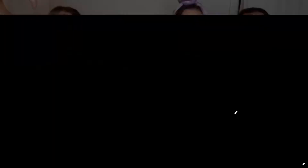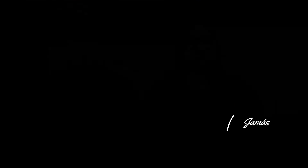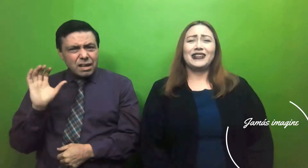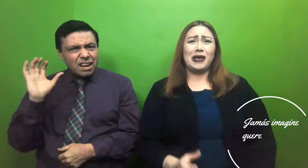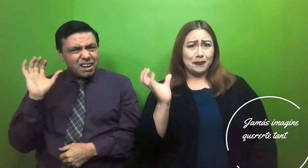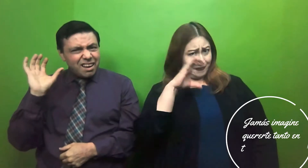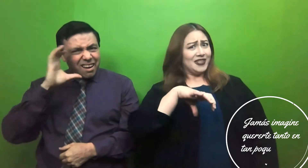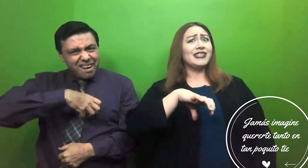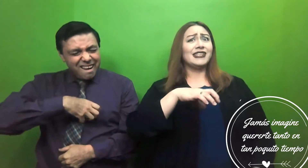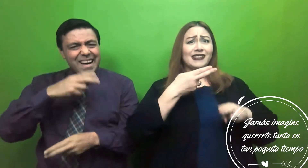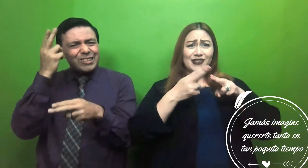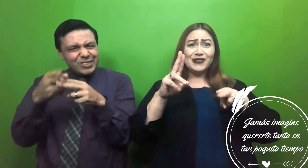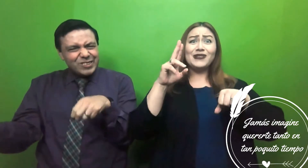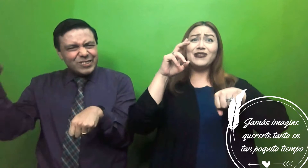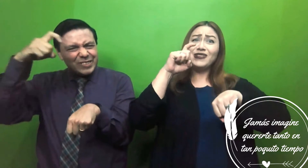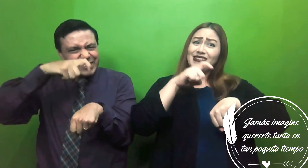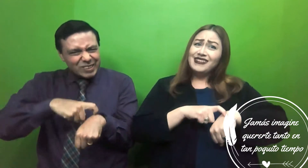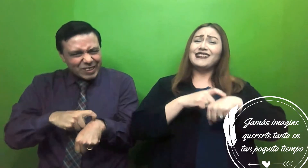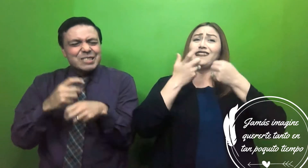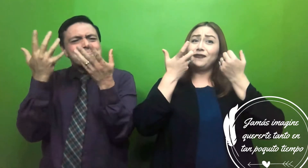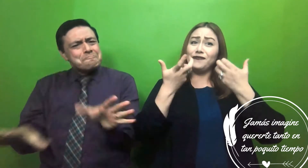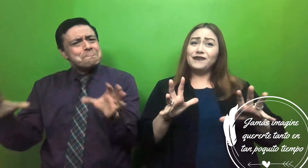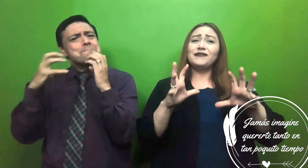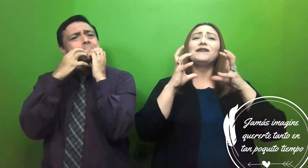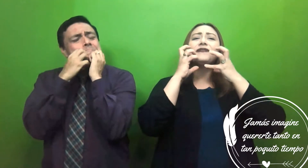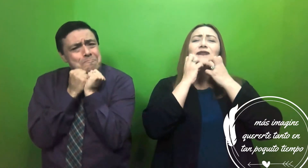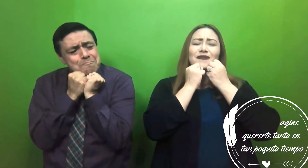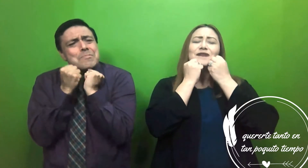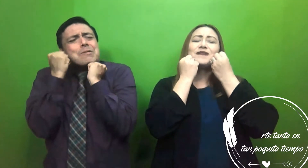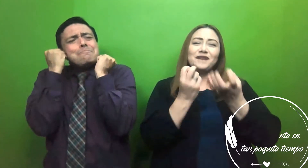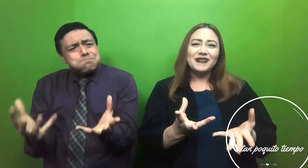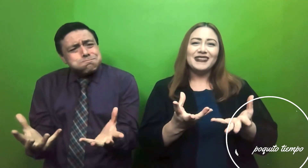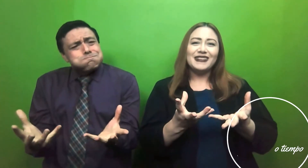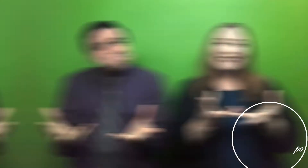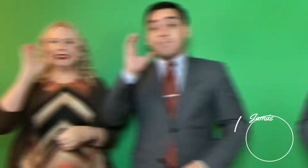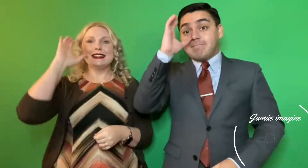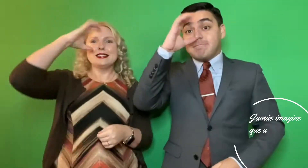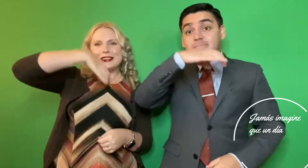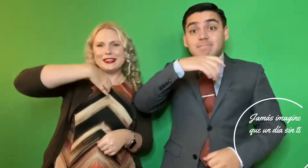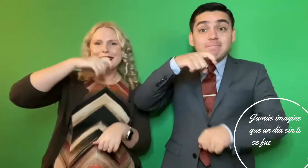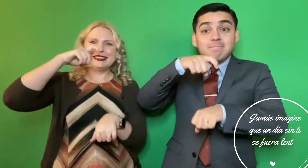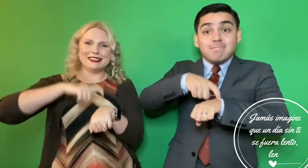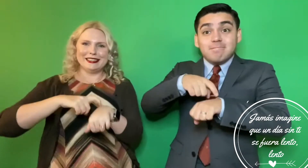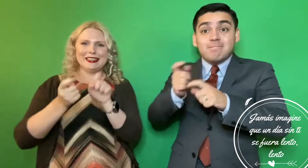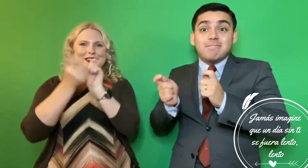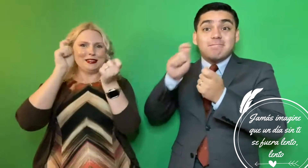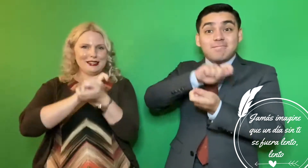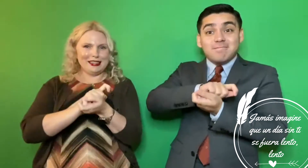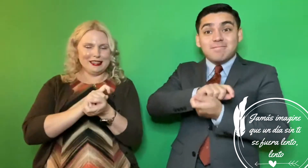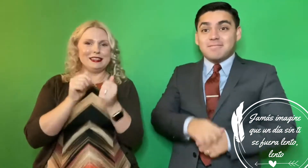Jamás imaginé quererte tanto en tan poquito tiempo Jamás imaginé que